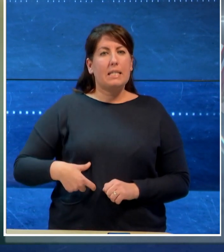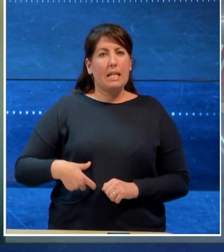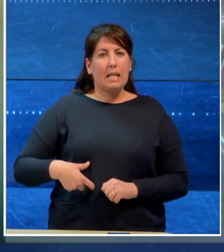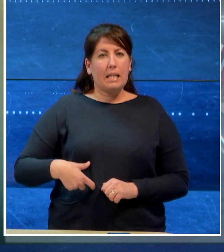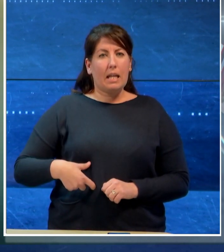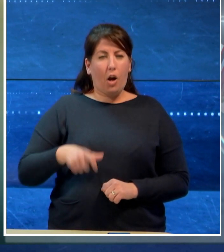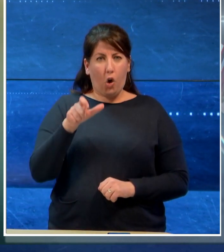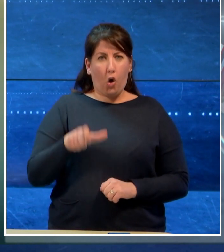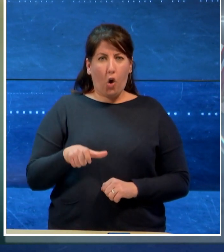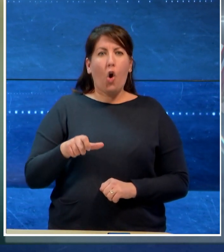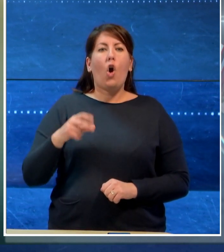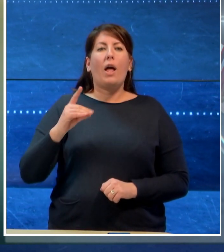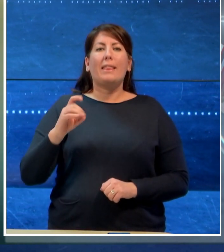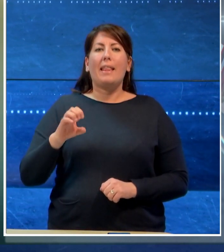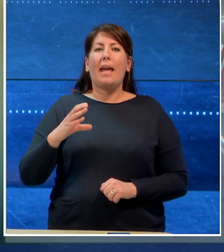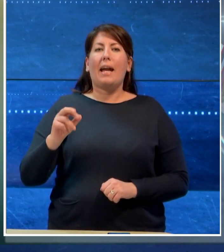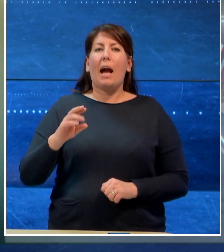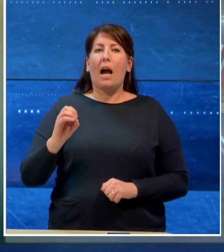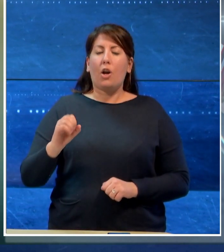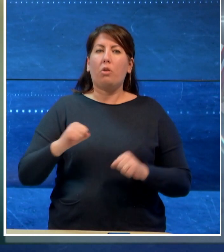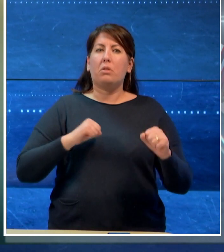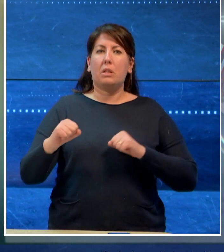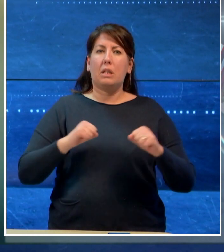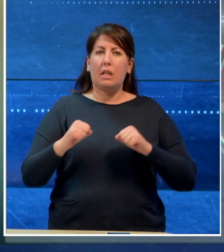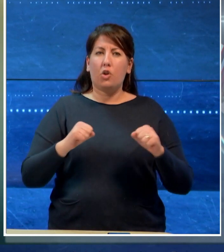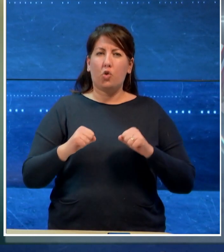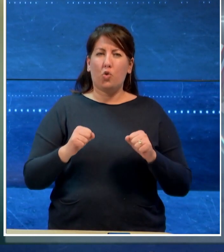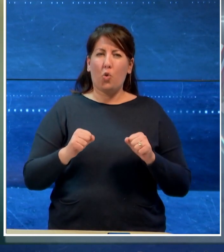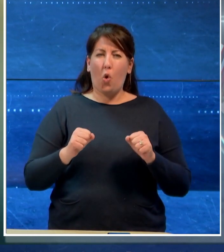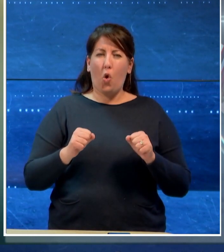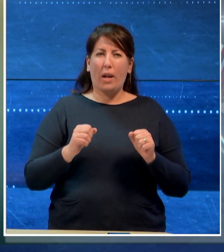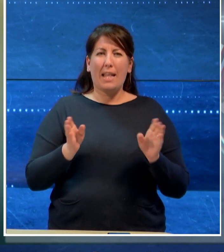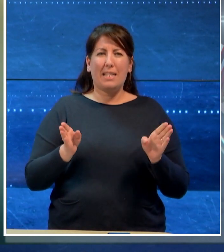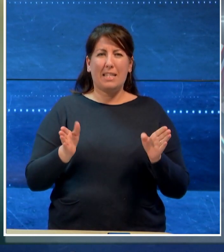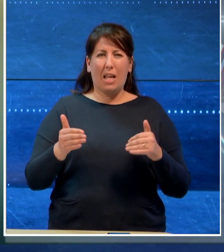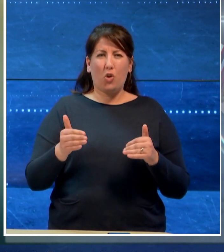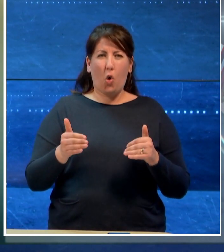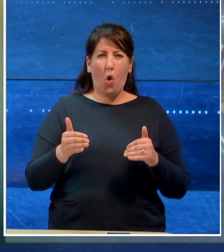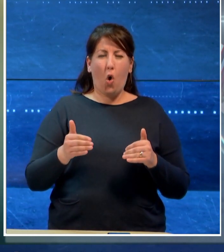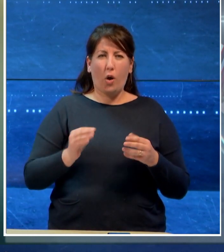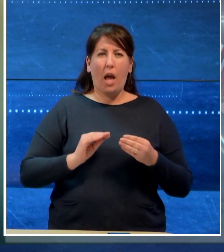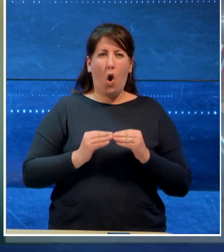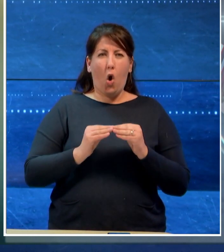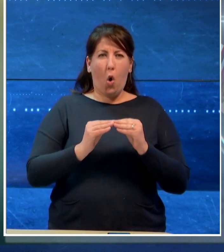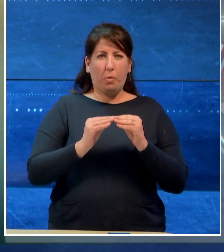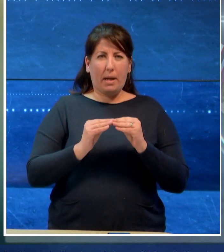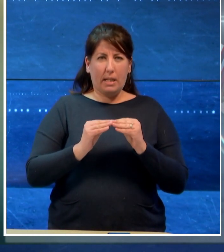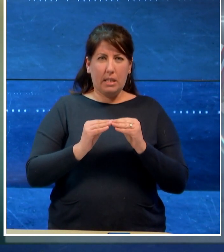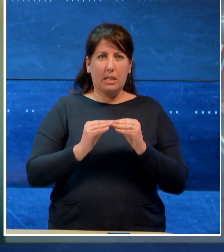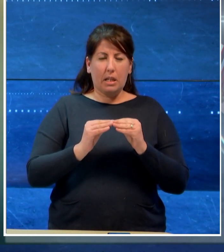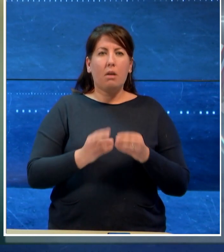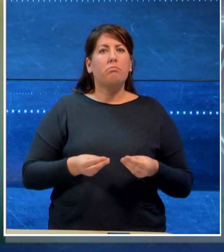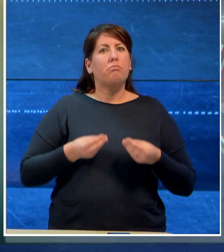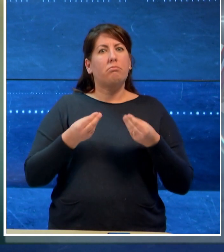De Caro e il direttore della ripartizione urbanistica del Comune hanno consegnato ufficialmente